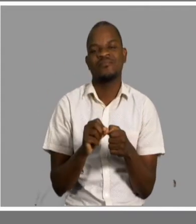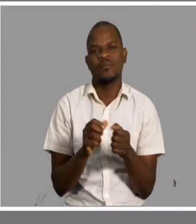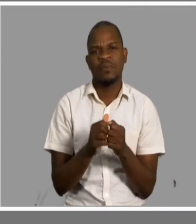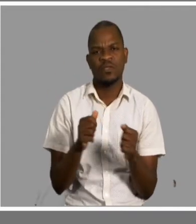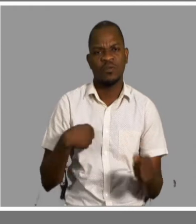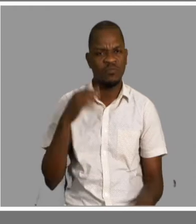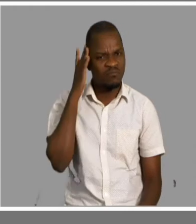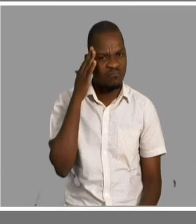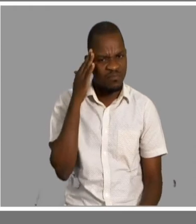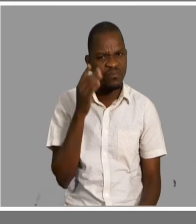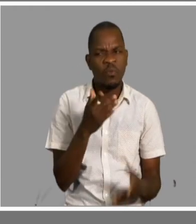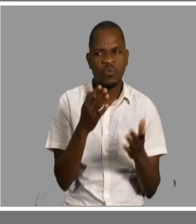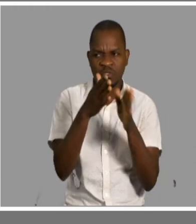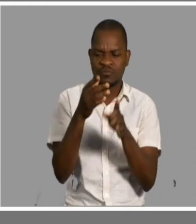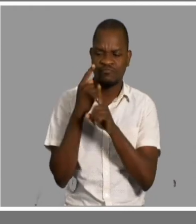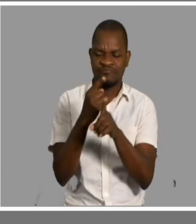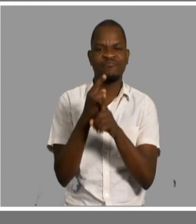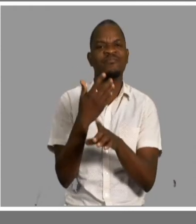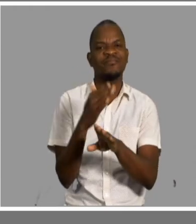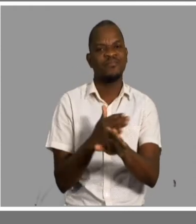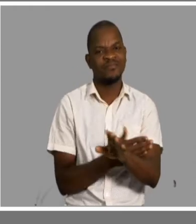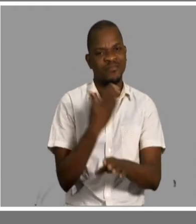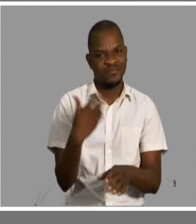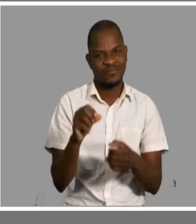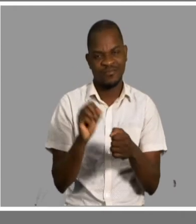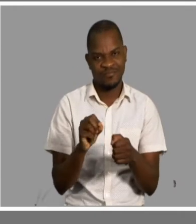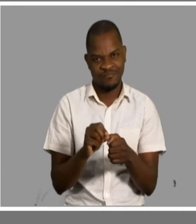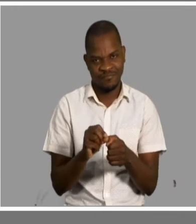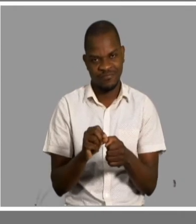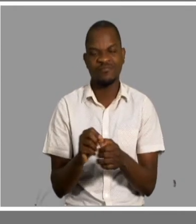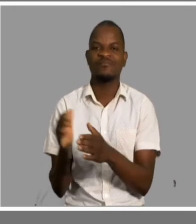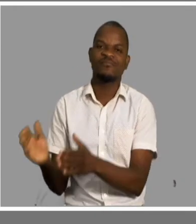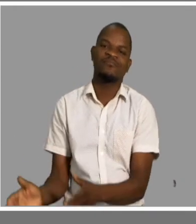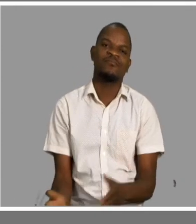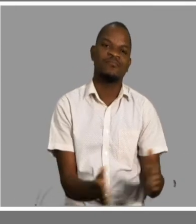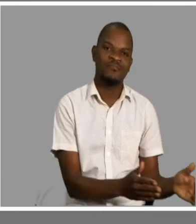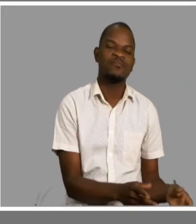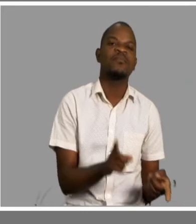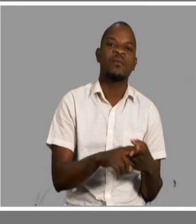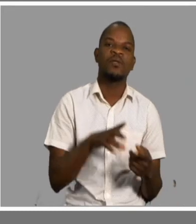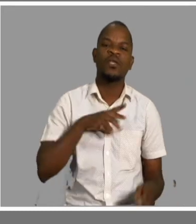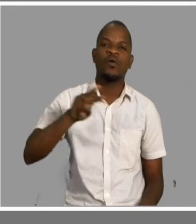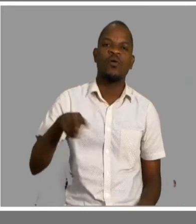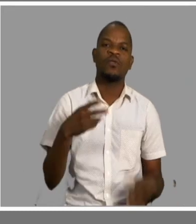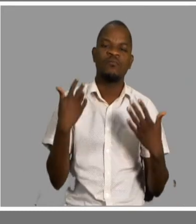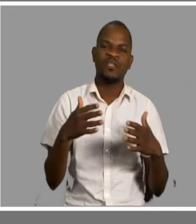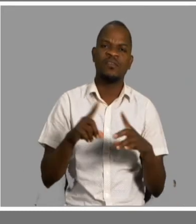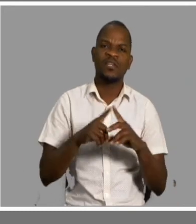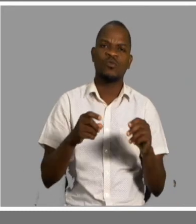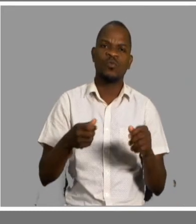acredito que muitos participantes também fizeram. Temos a brincadeira outra corrida de sacos, também que é muito